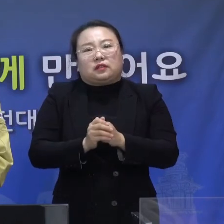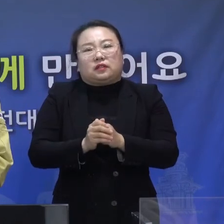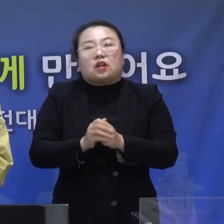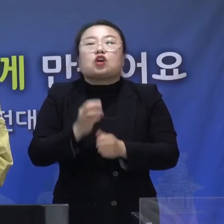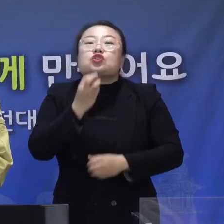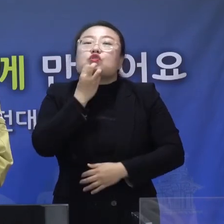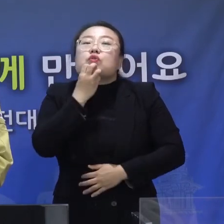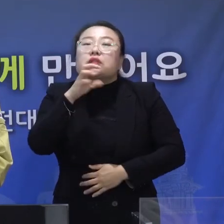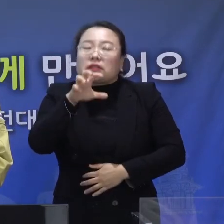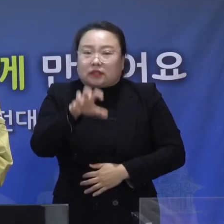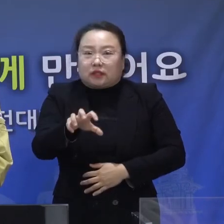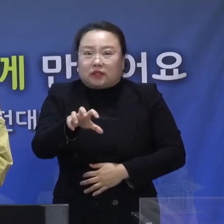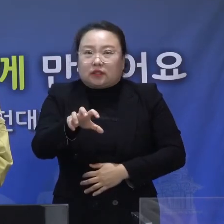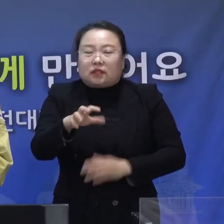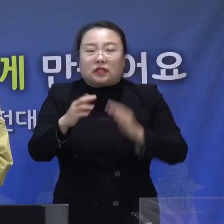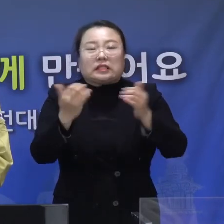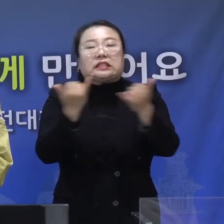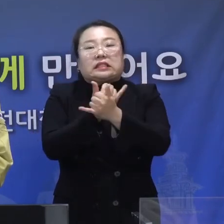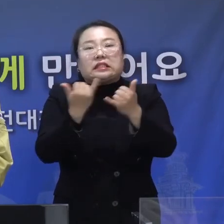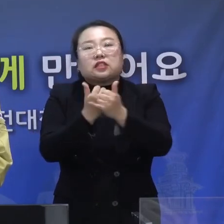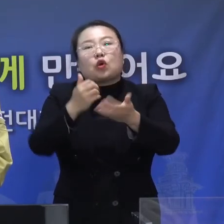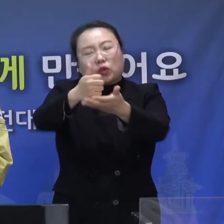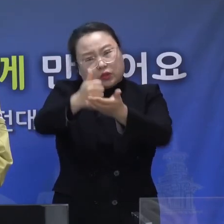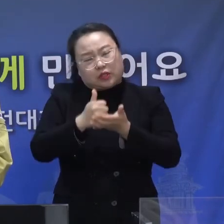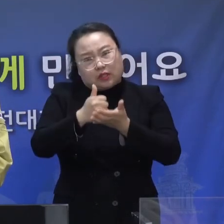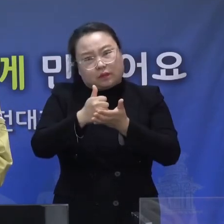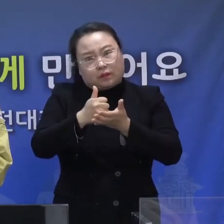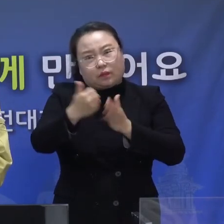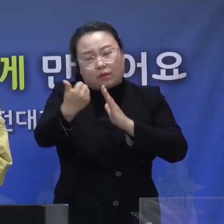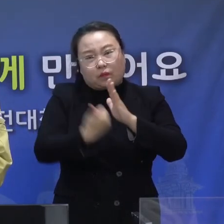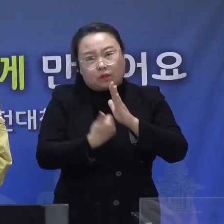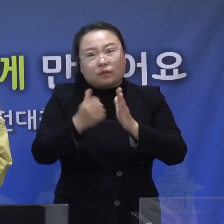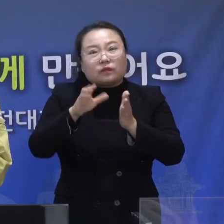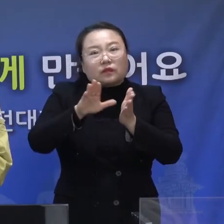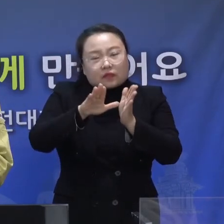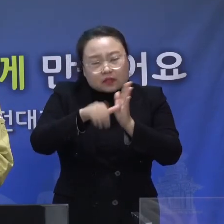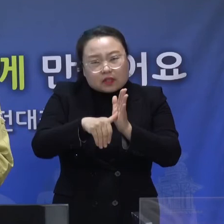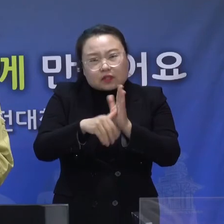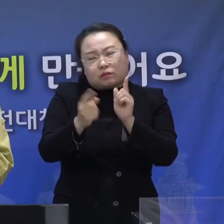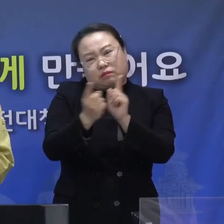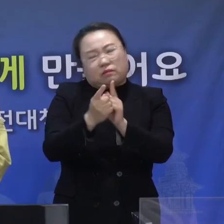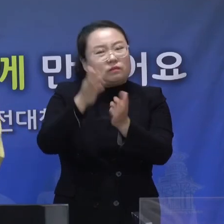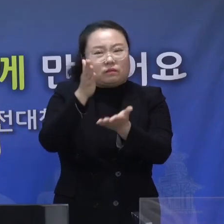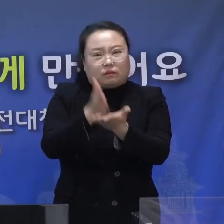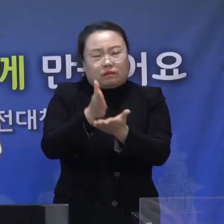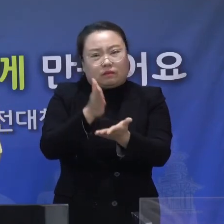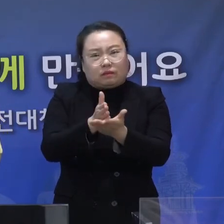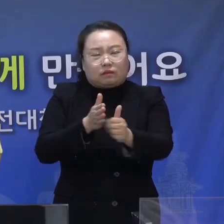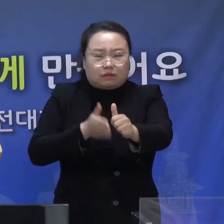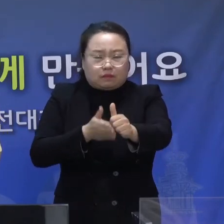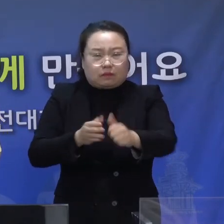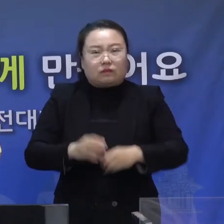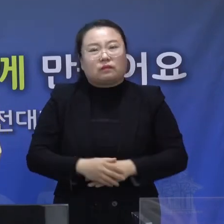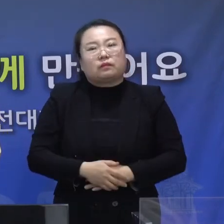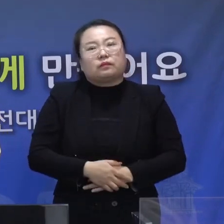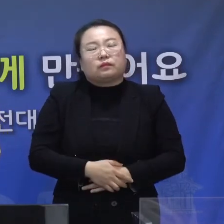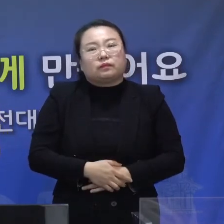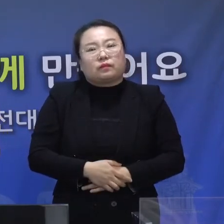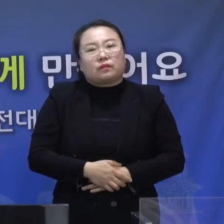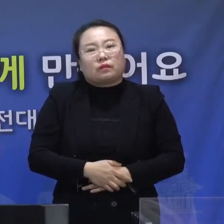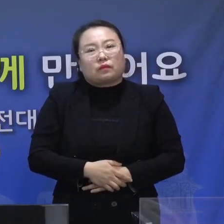방문하는 친지나 손님이 있을 경우 양해를 구하고 밀접 접촉을 상대해 주시기 바랍니다. 그리고